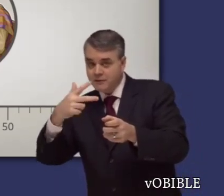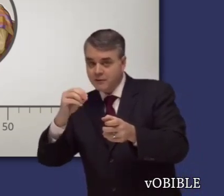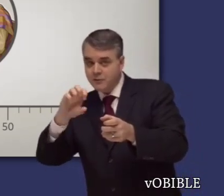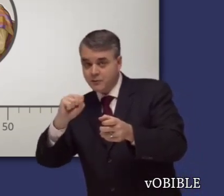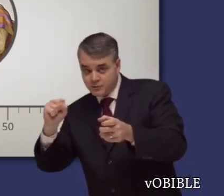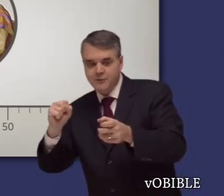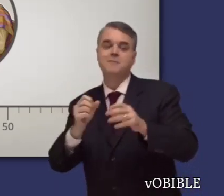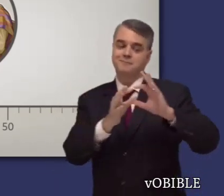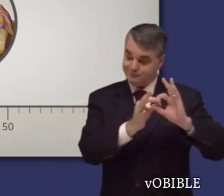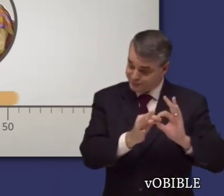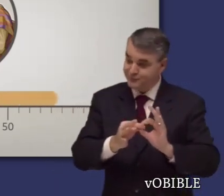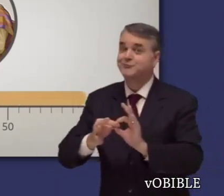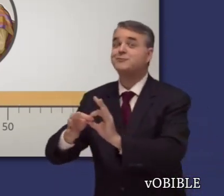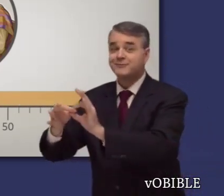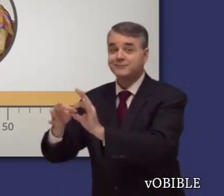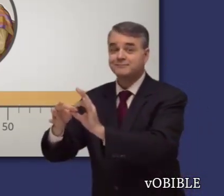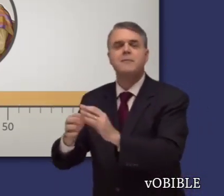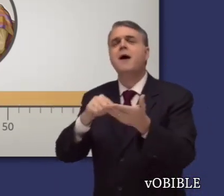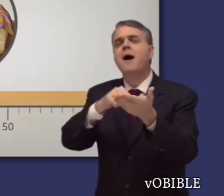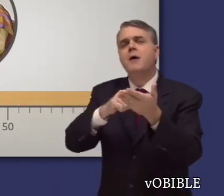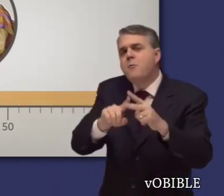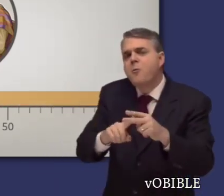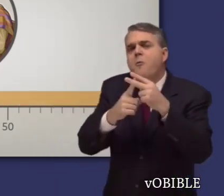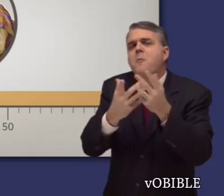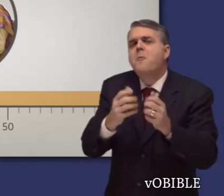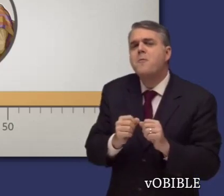El relato es una continuación del Evangelio de Lucas.